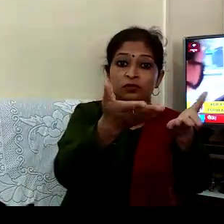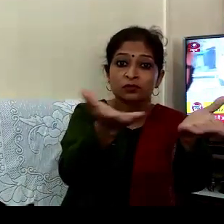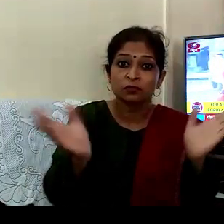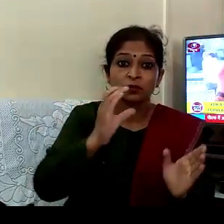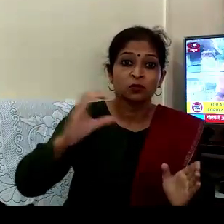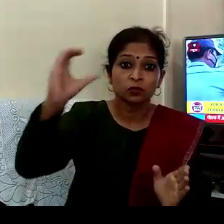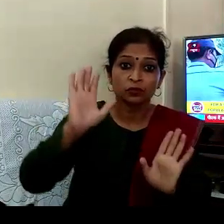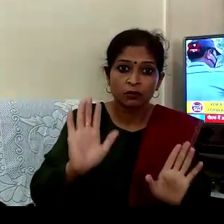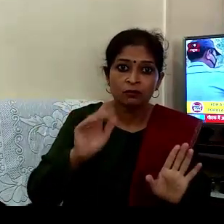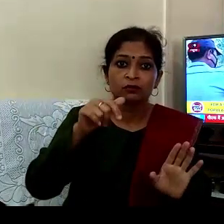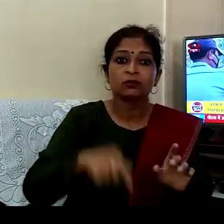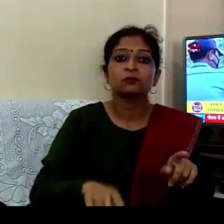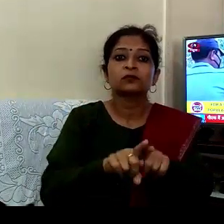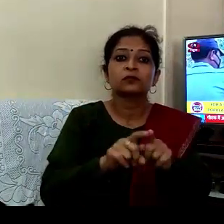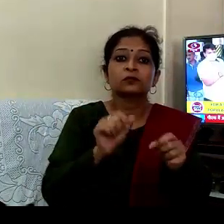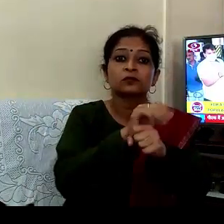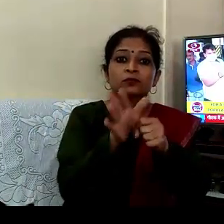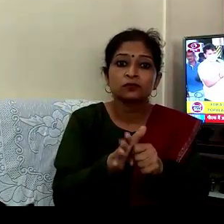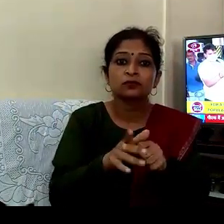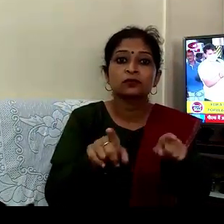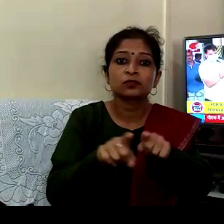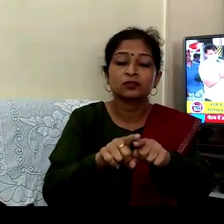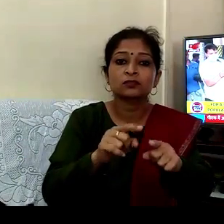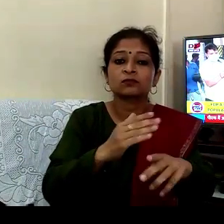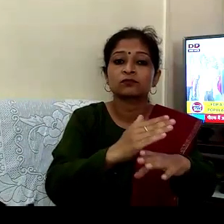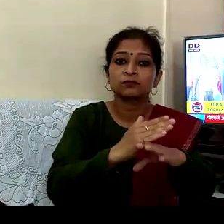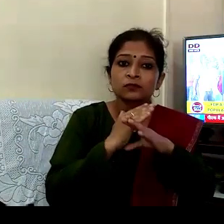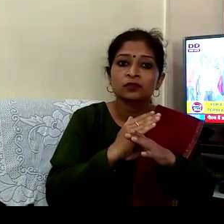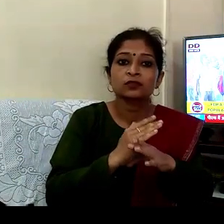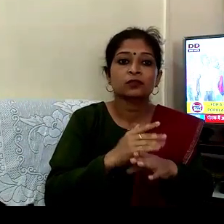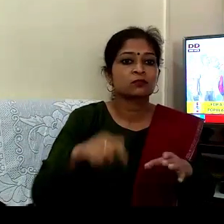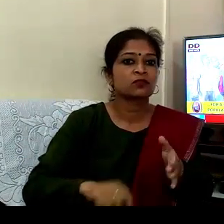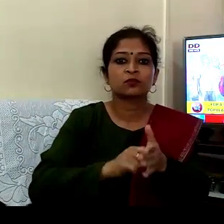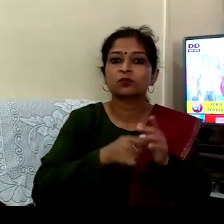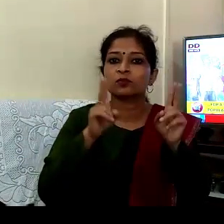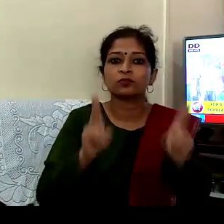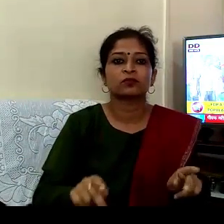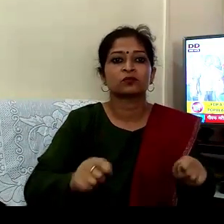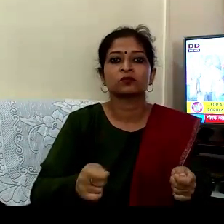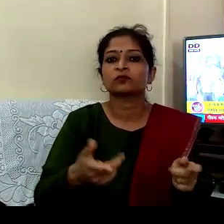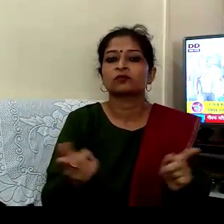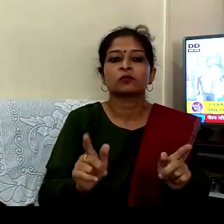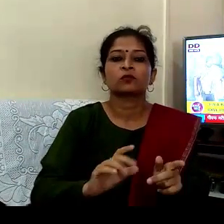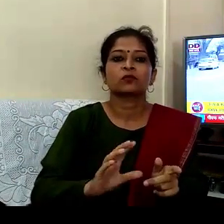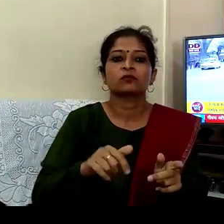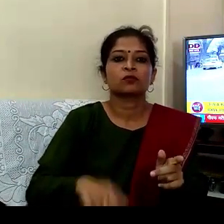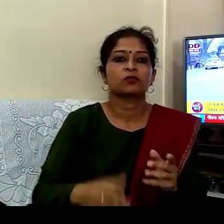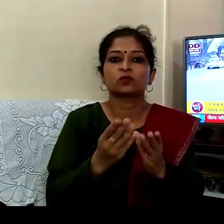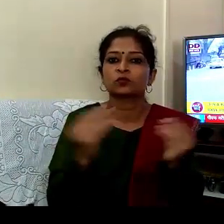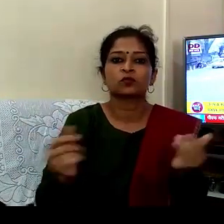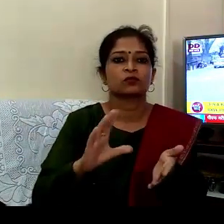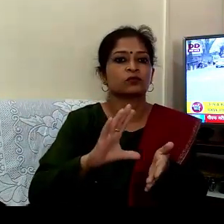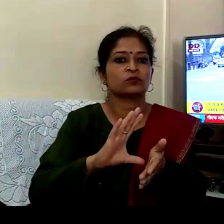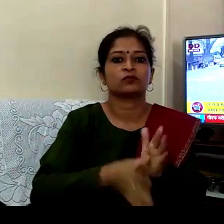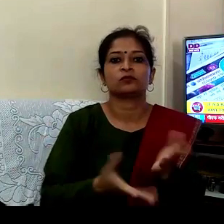دیش کو کرونا کے خلاب لڑائی کے لیے یہ قدم اٹھائیج بنا کوئی راستہ نہیں تھا کرونا کے